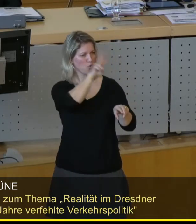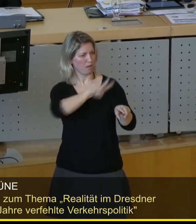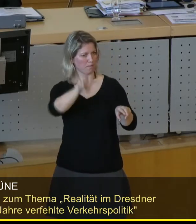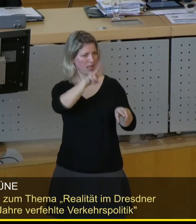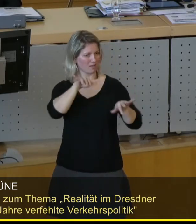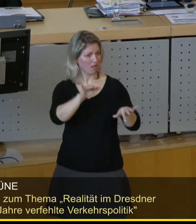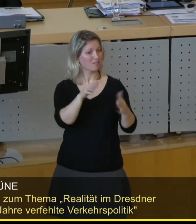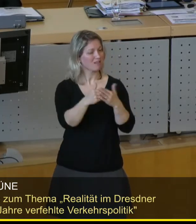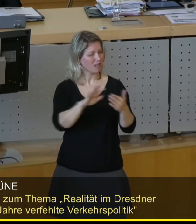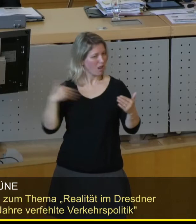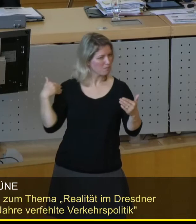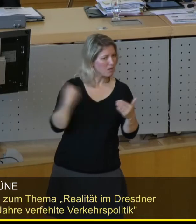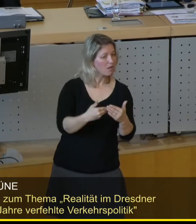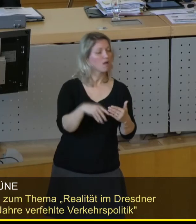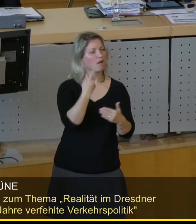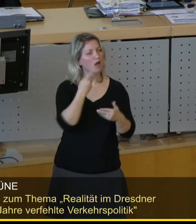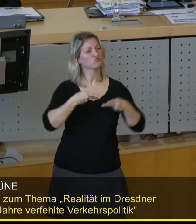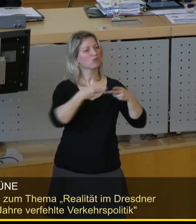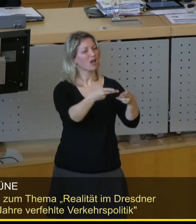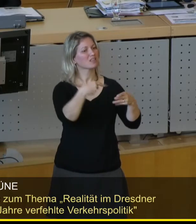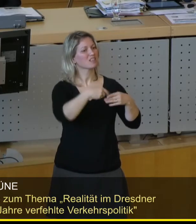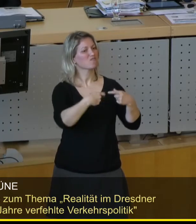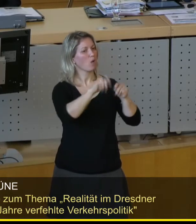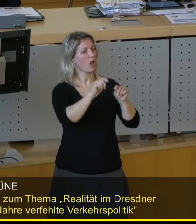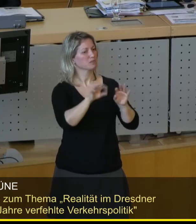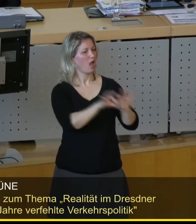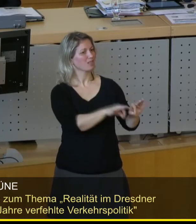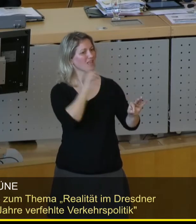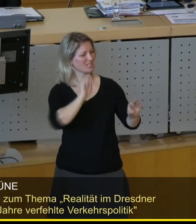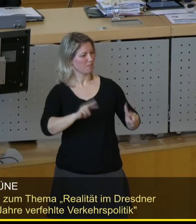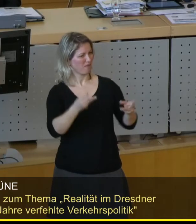ganz erfolgreichen Straßen- und Tiefbauamtsleiter jetzt befördert.